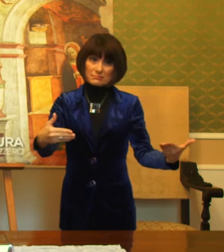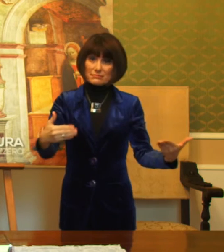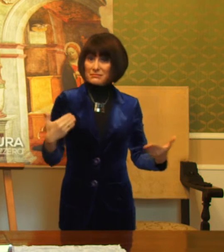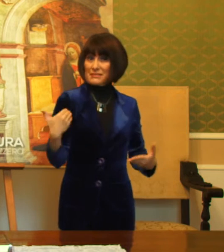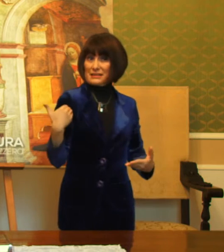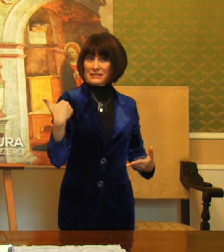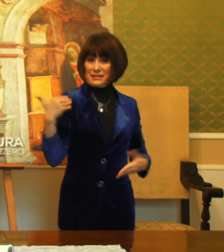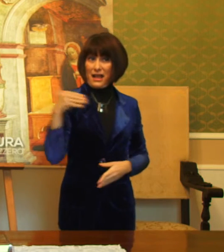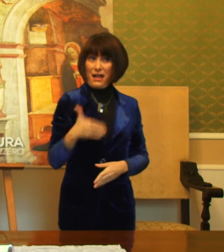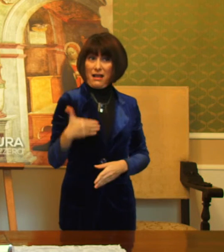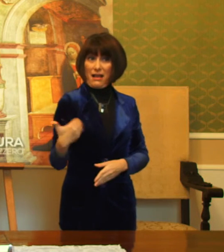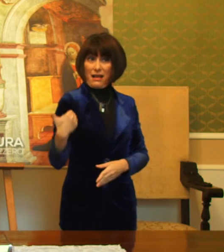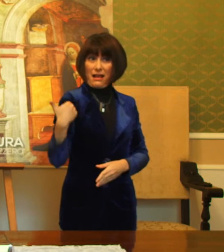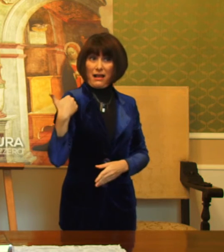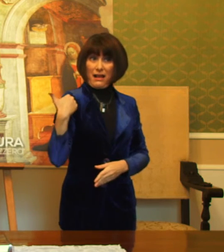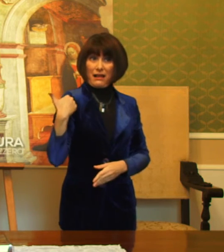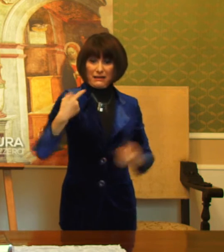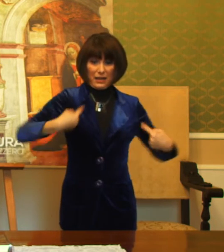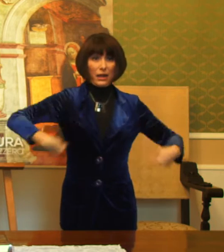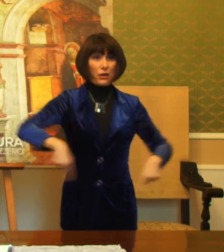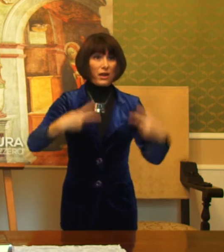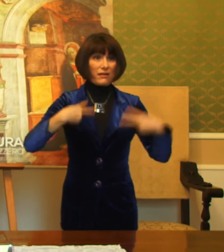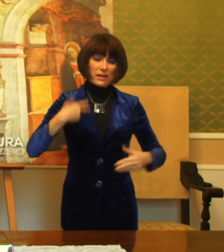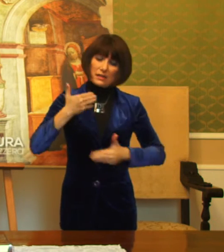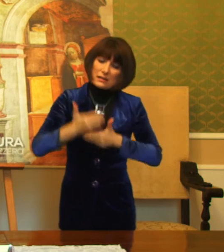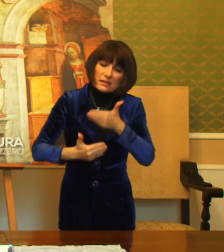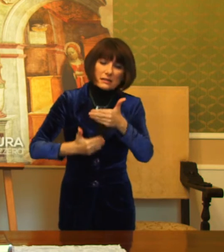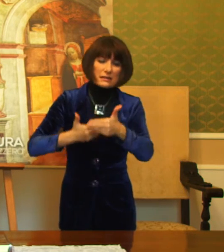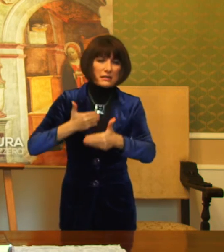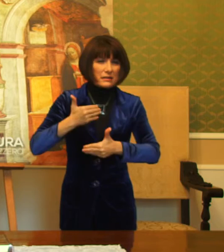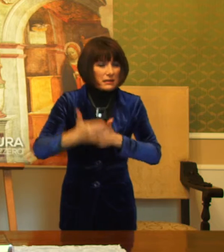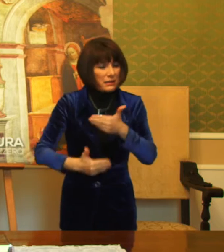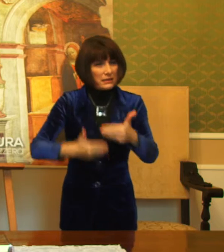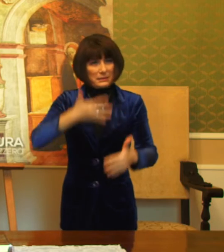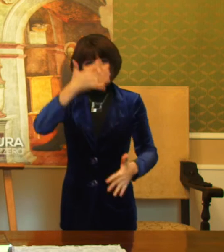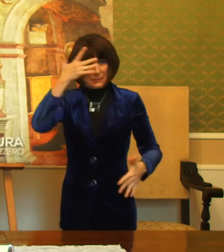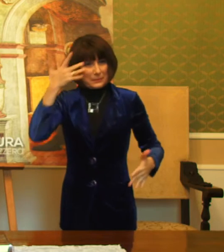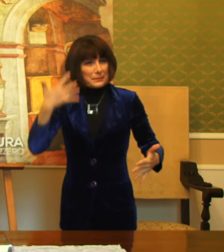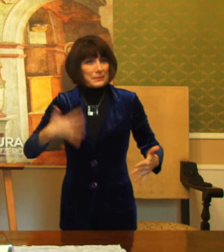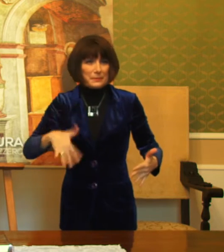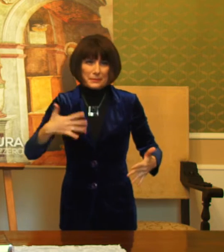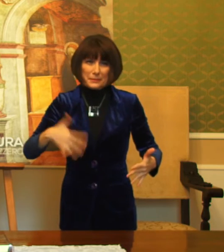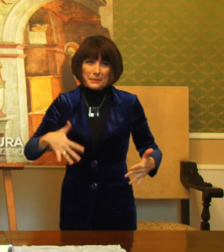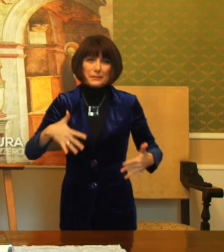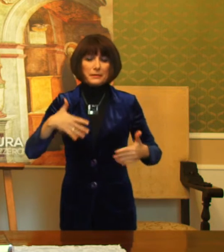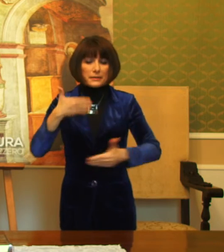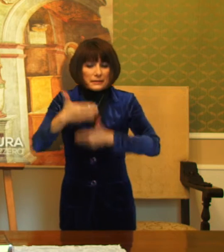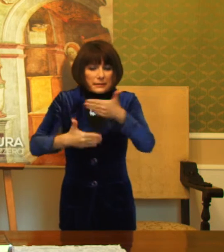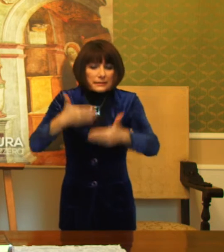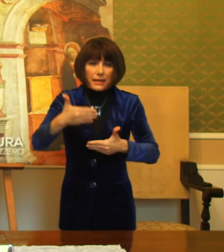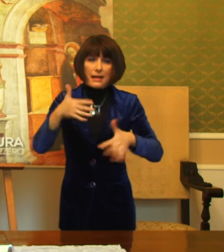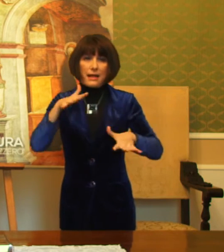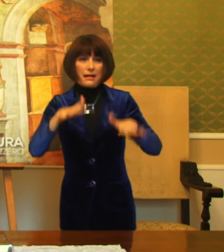ultimi anni in modo particolare si è fatto molto faticoso, è un cammino incerto,